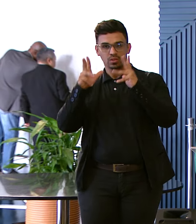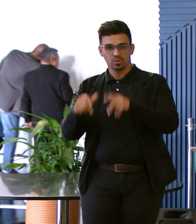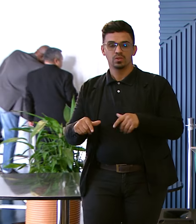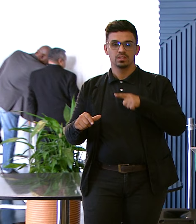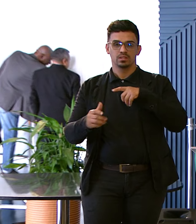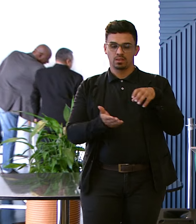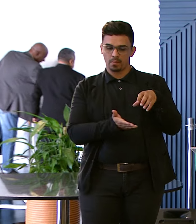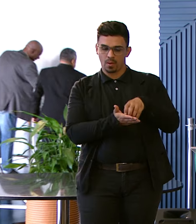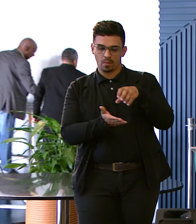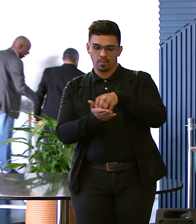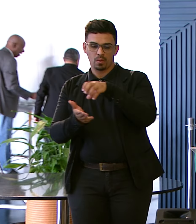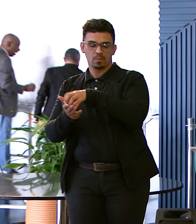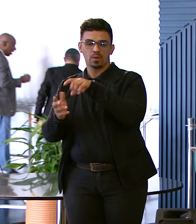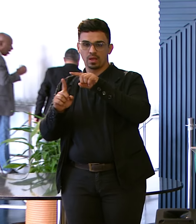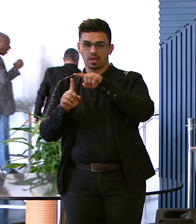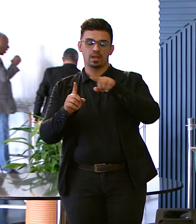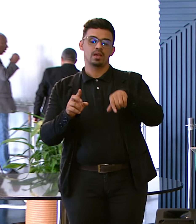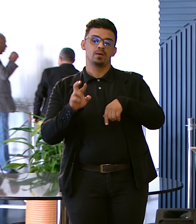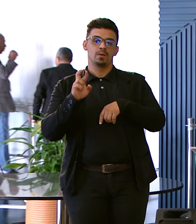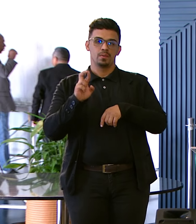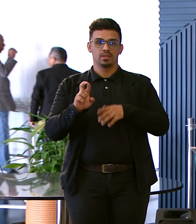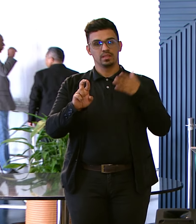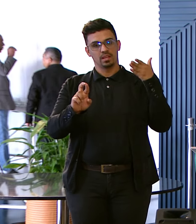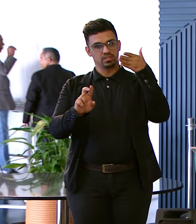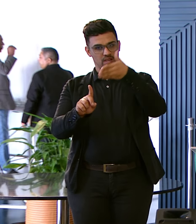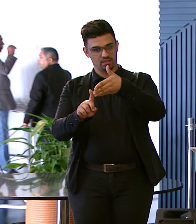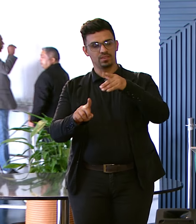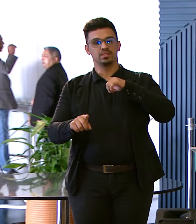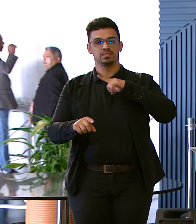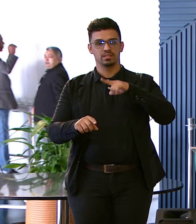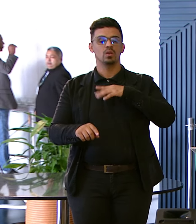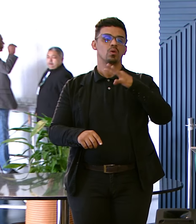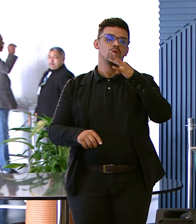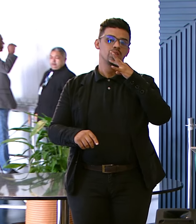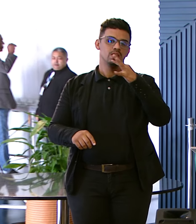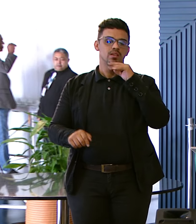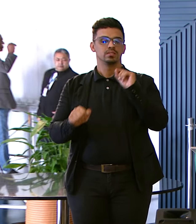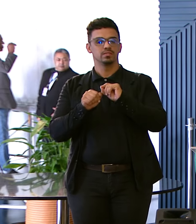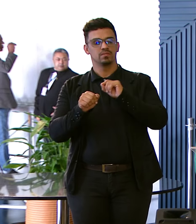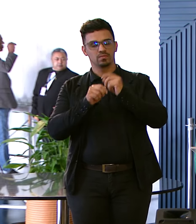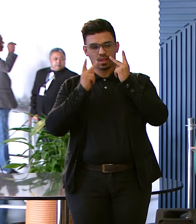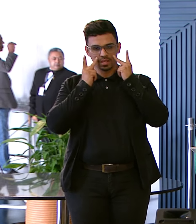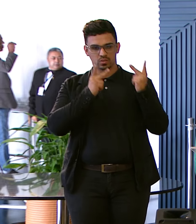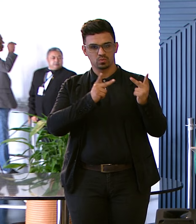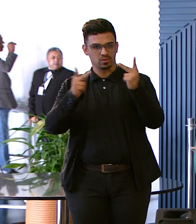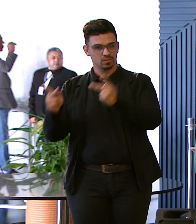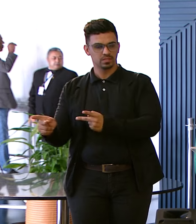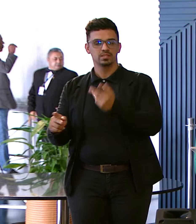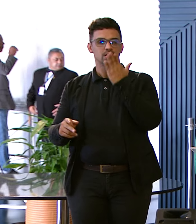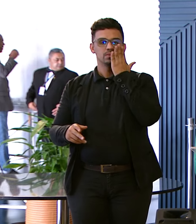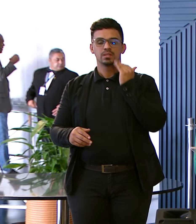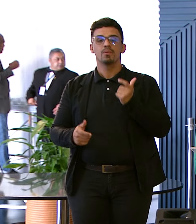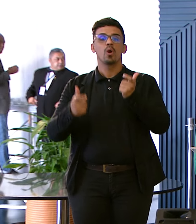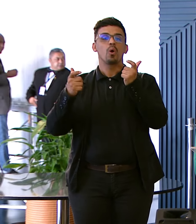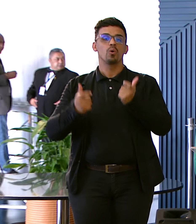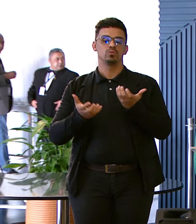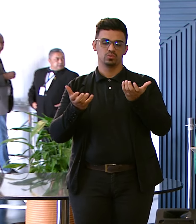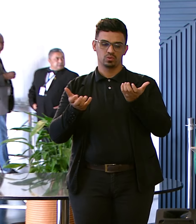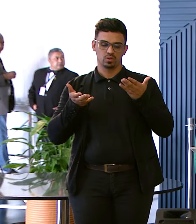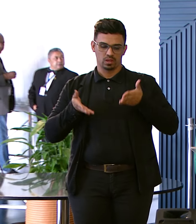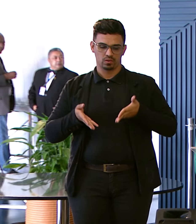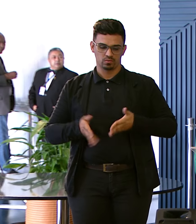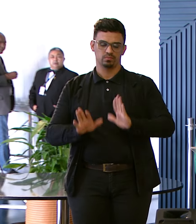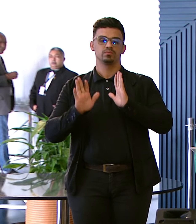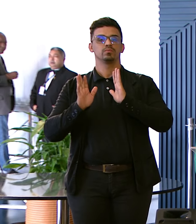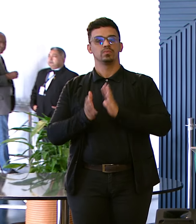maternidade De referência Conhecem A sua maternidade E fazem a sua visita Para saber Aonde ela vai parir